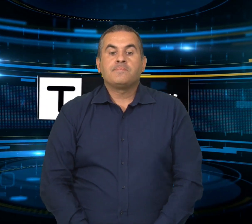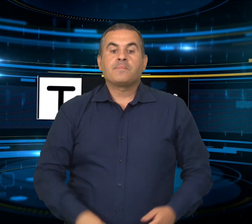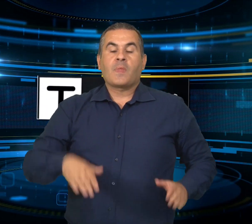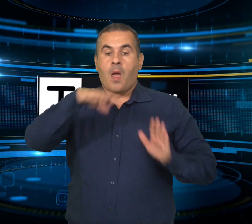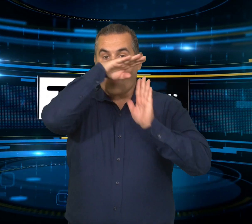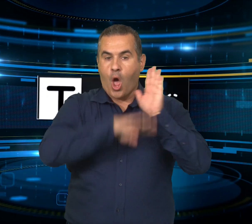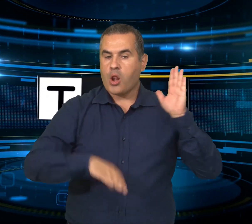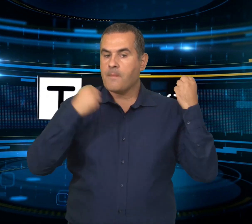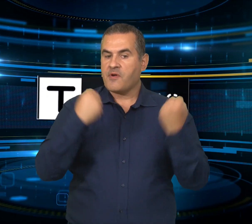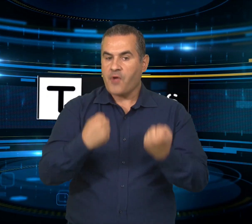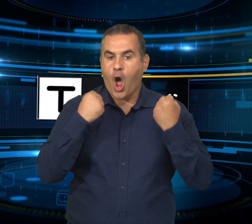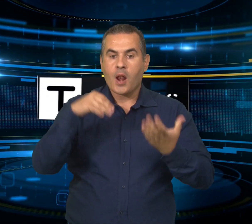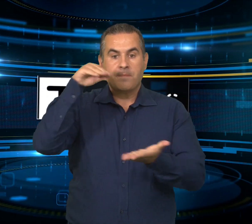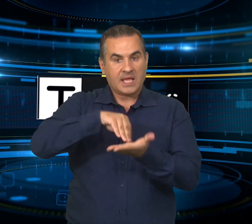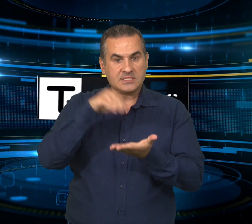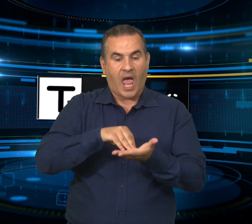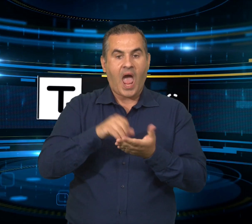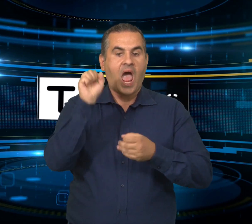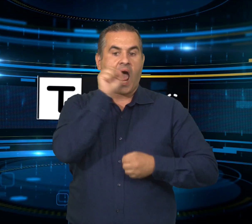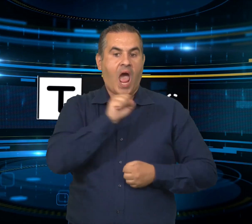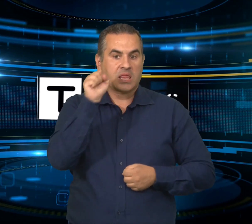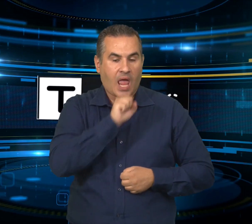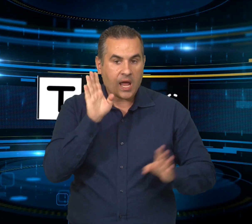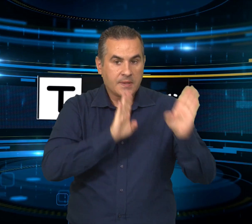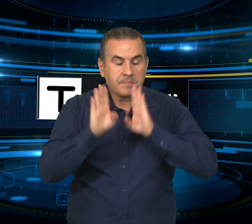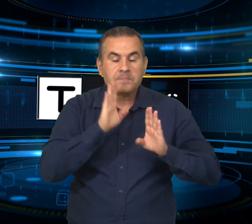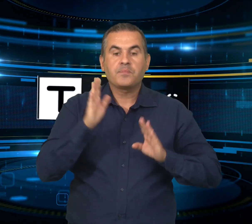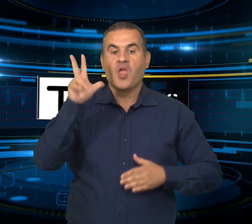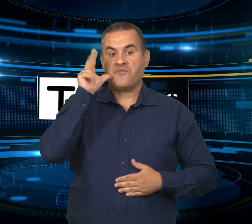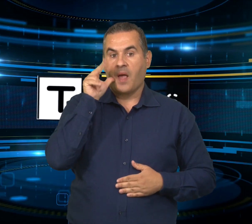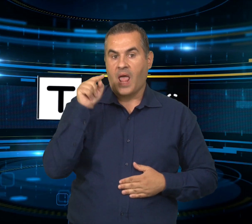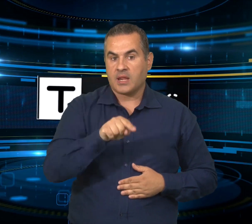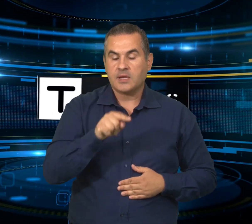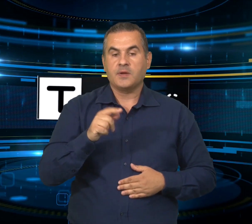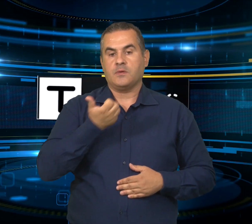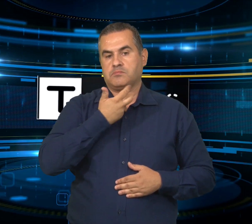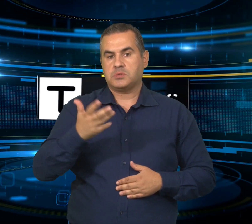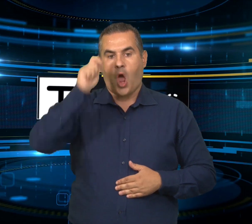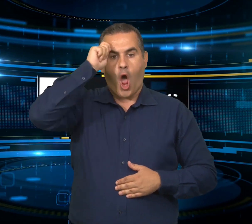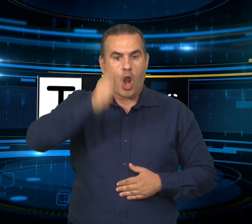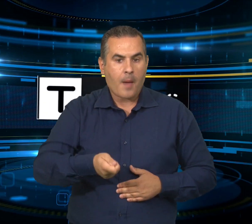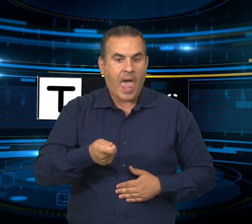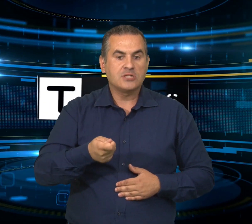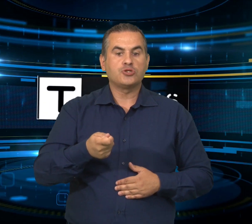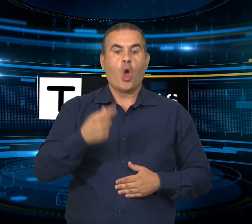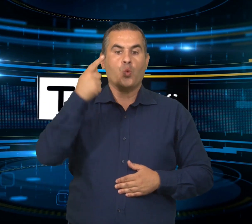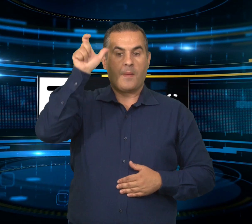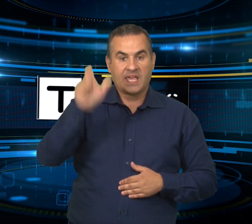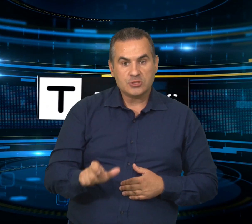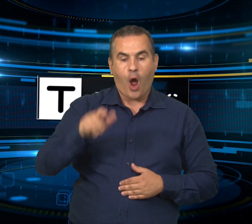Un'edizione con una forte presenza artistica femminile è ancora una volta un omaggio a una delle donne sarde più conosciute nel mondo Maria Carta